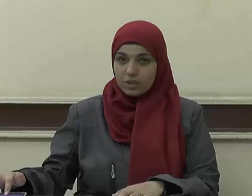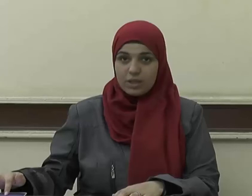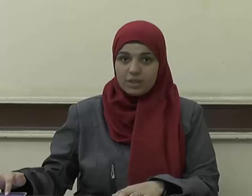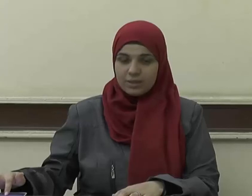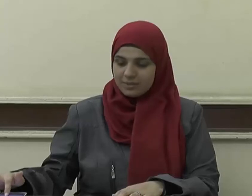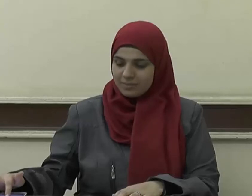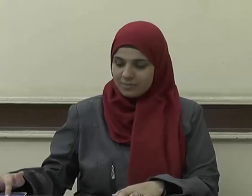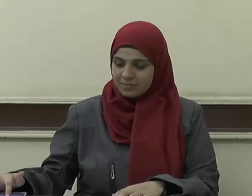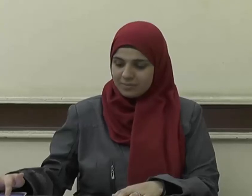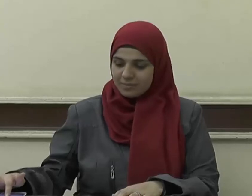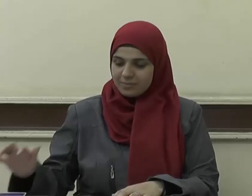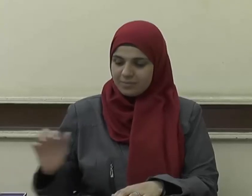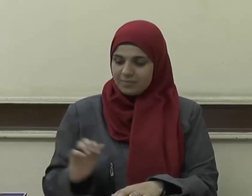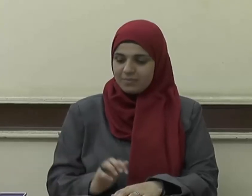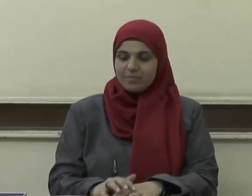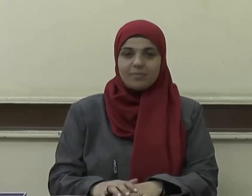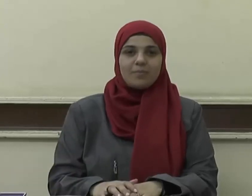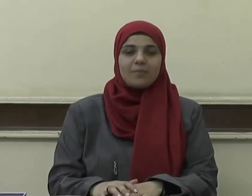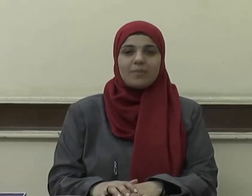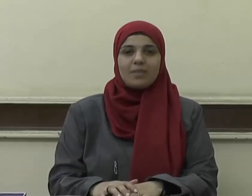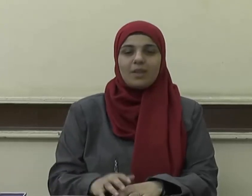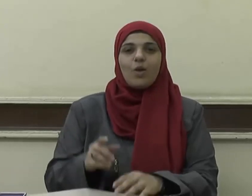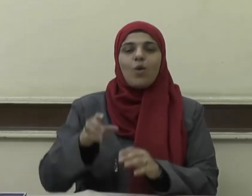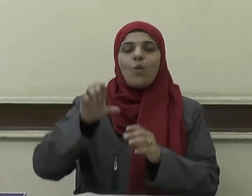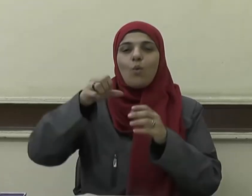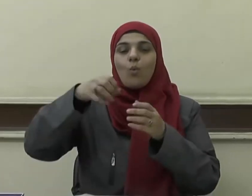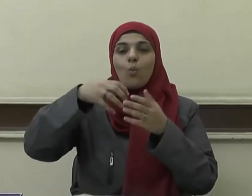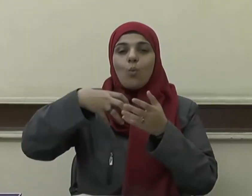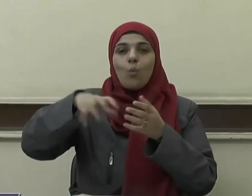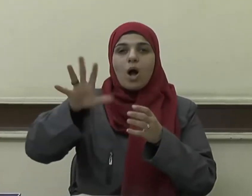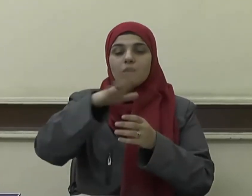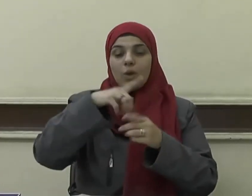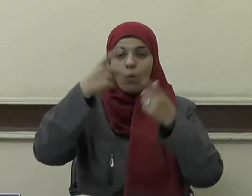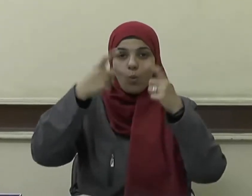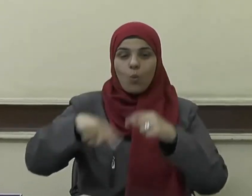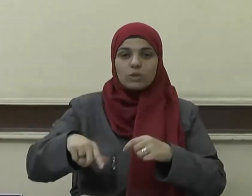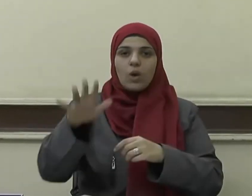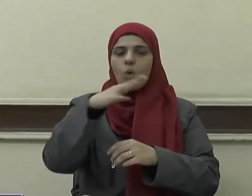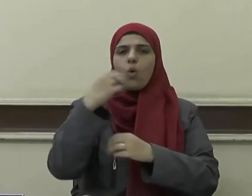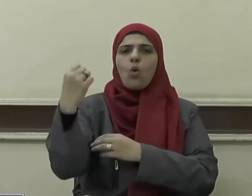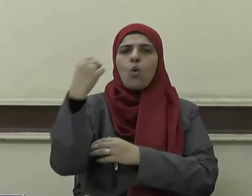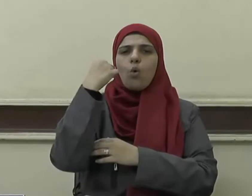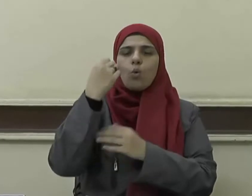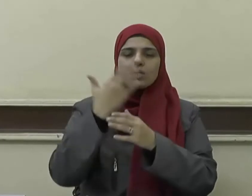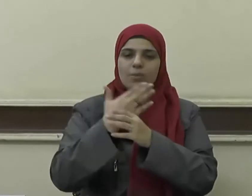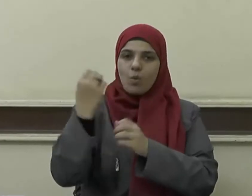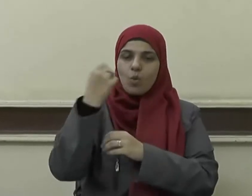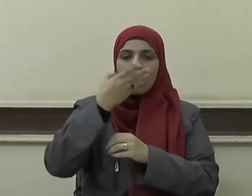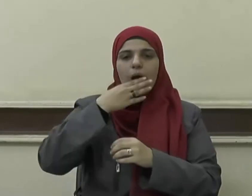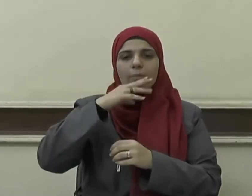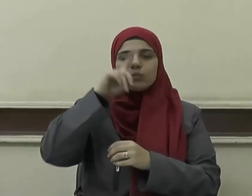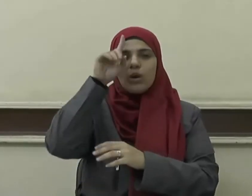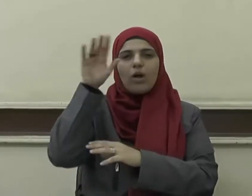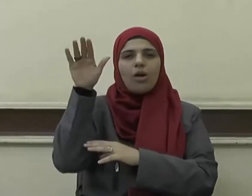وحدة الوطن سبيل قوته الحمد لله رب العالمين القائل في كتابه الكريم